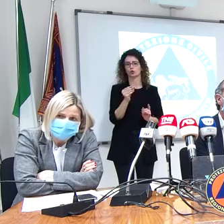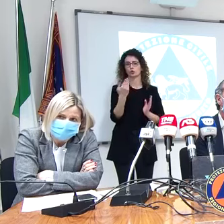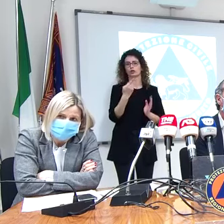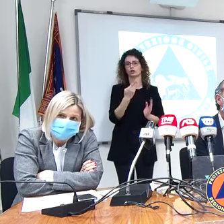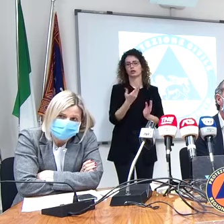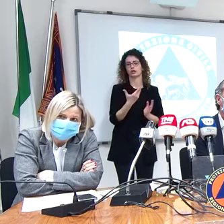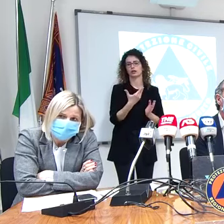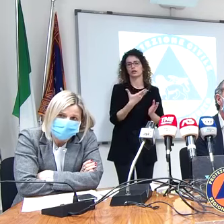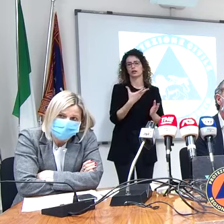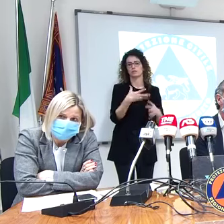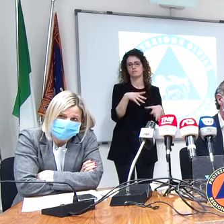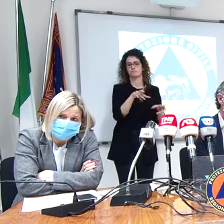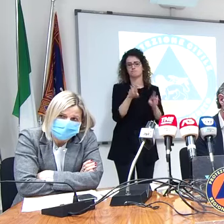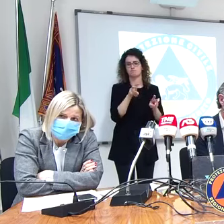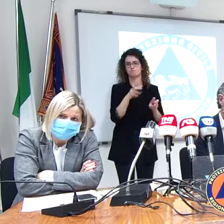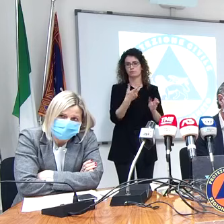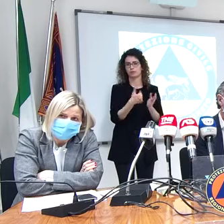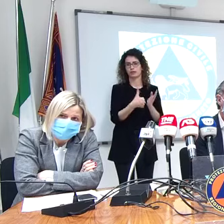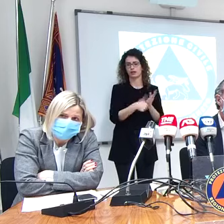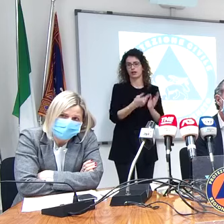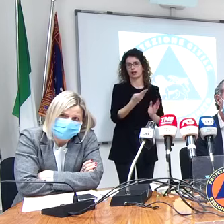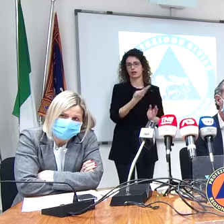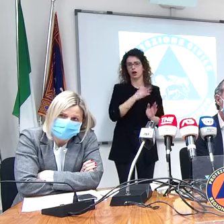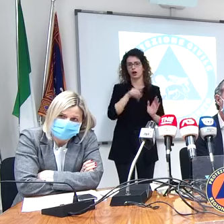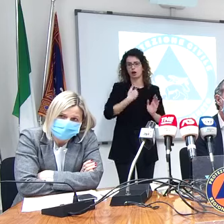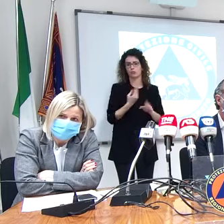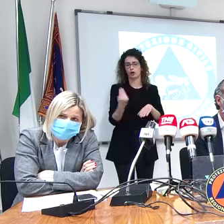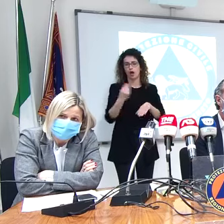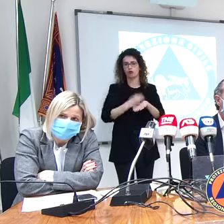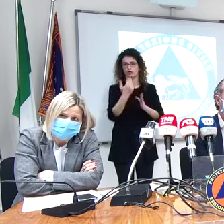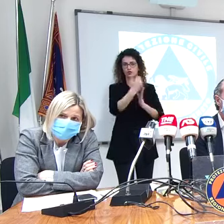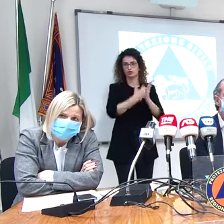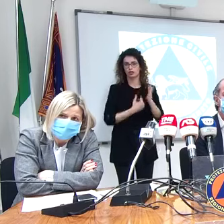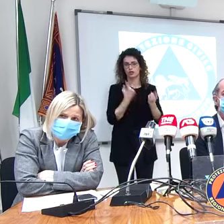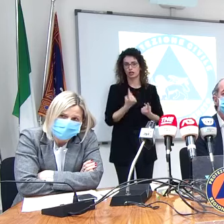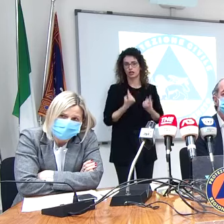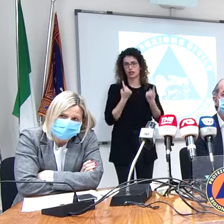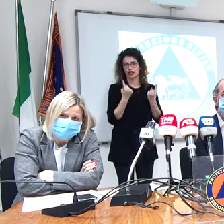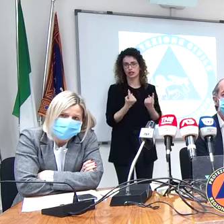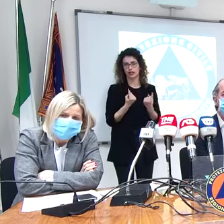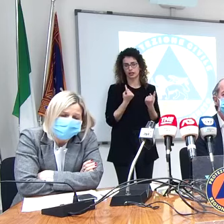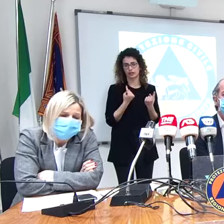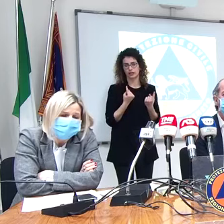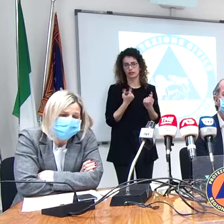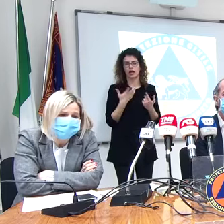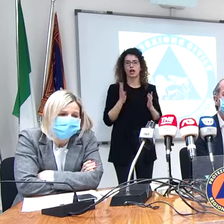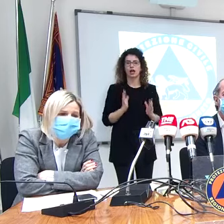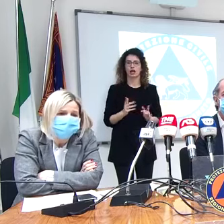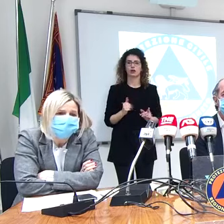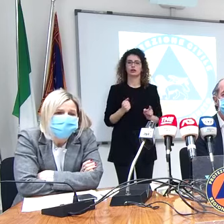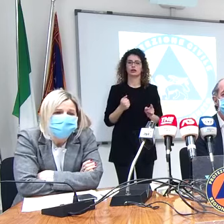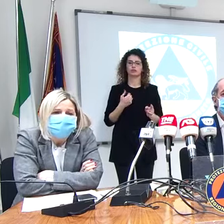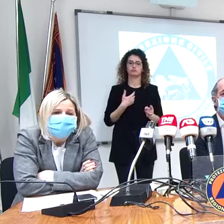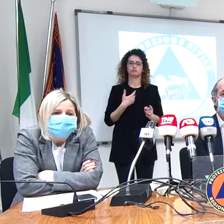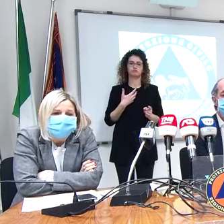In più adesso ci si aggiunge un'altra, questa della waiting list o della lista di attesa. Sentite, la mole di input